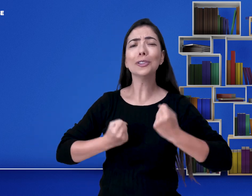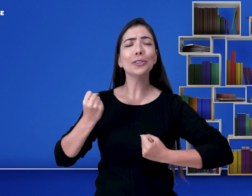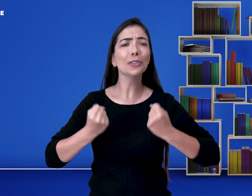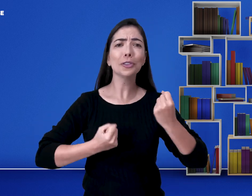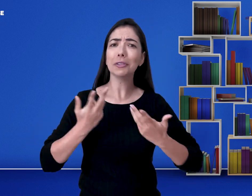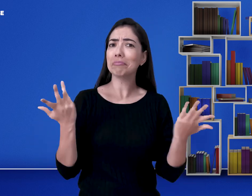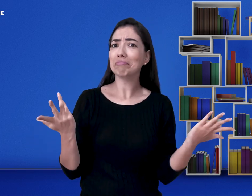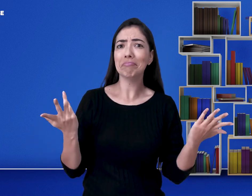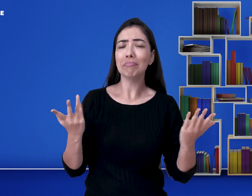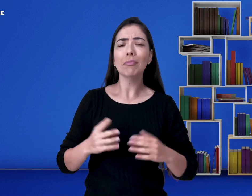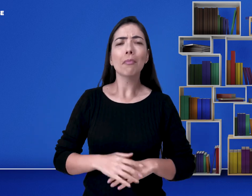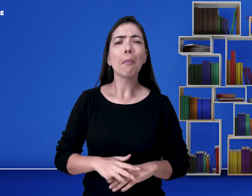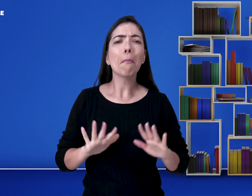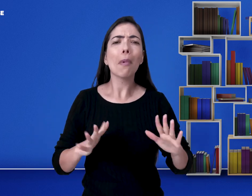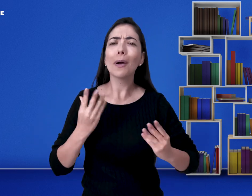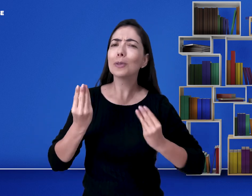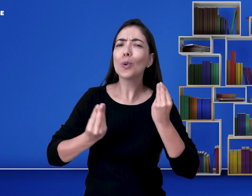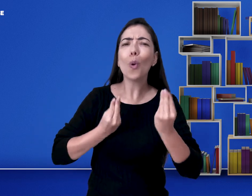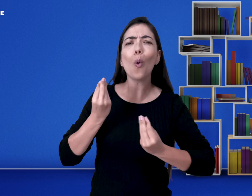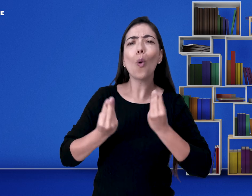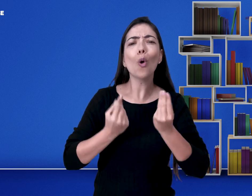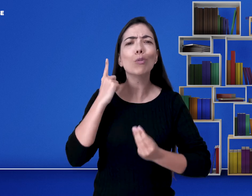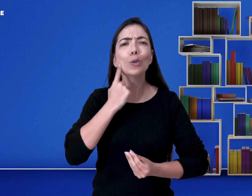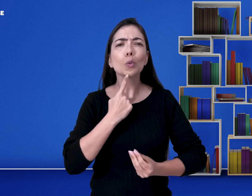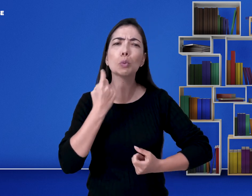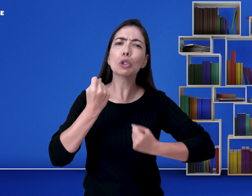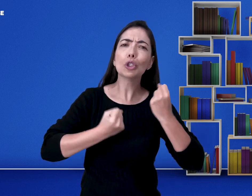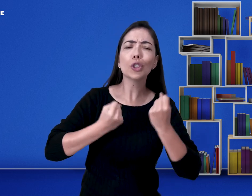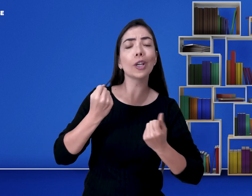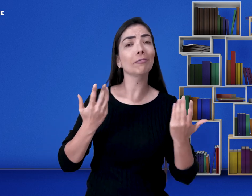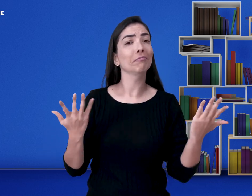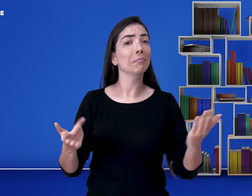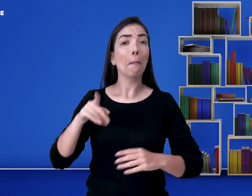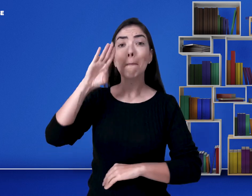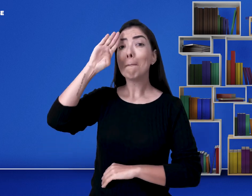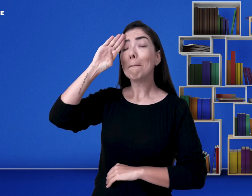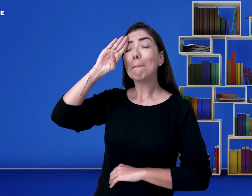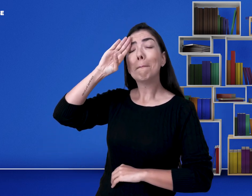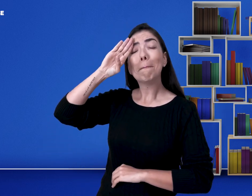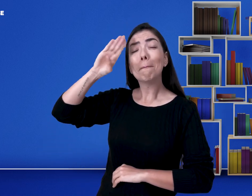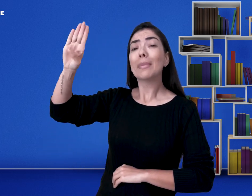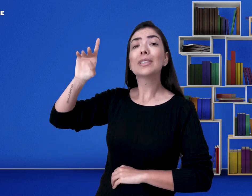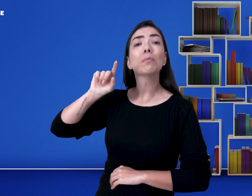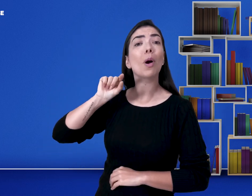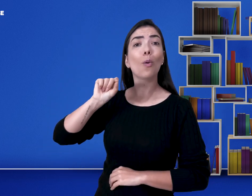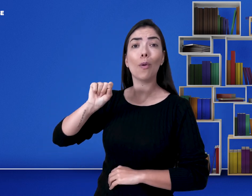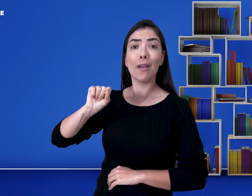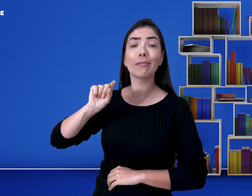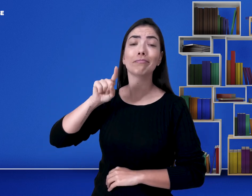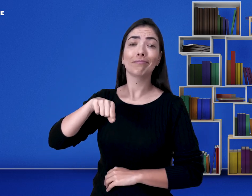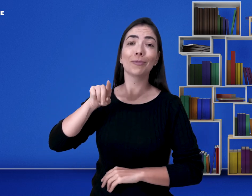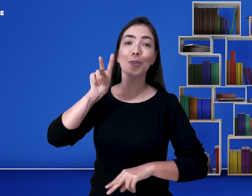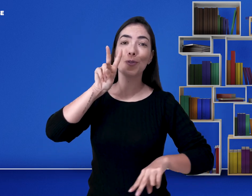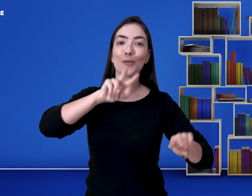livremente se ele quiser. Mas como o surdo dirige? Principalmente pelo meio visual.